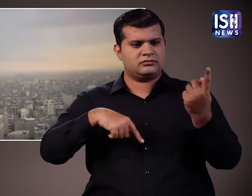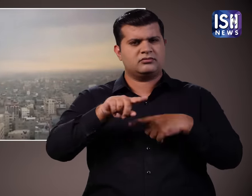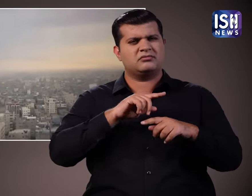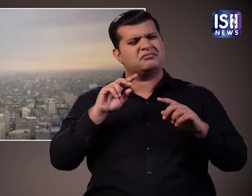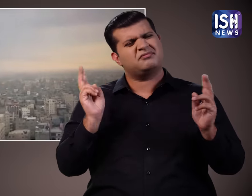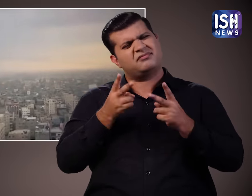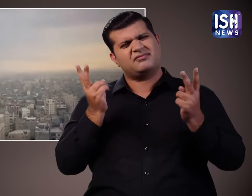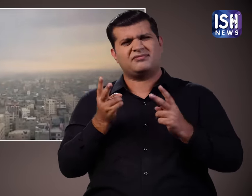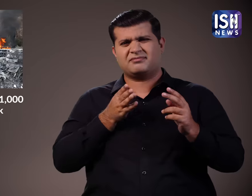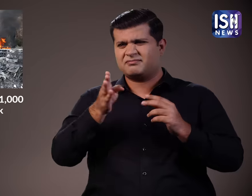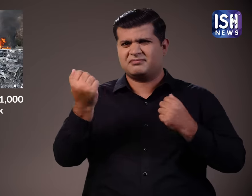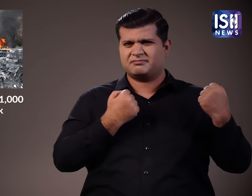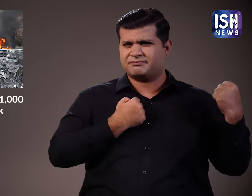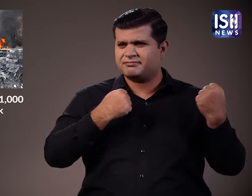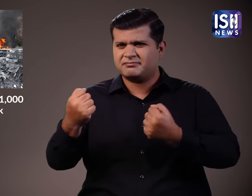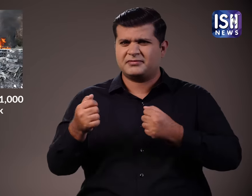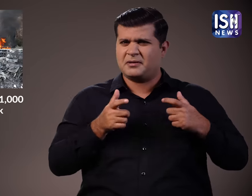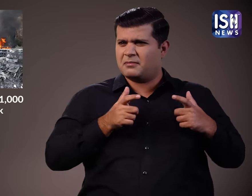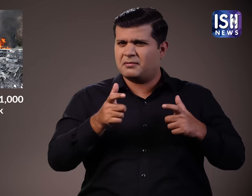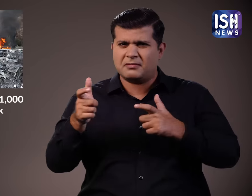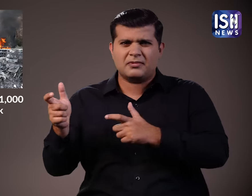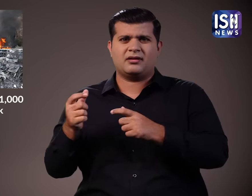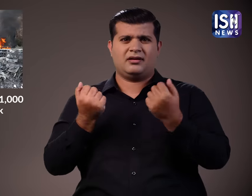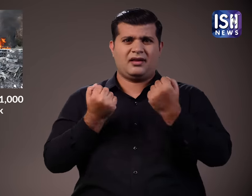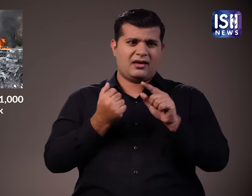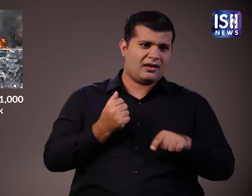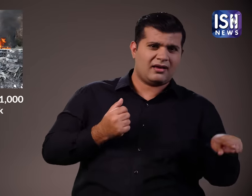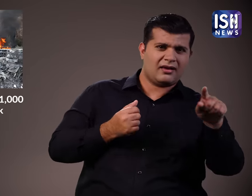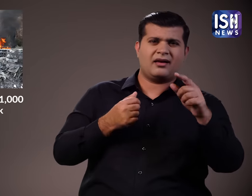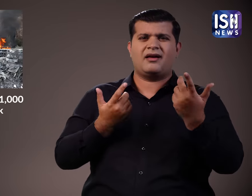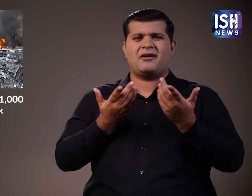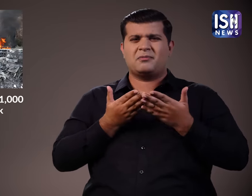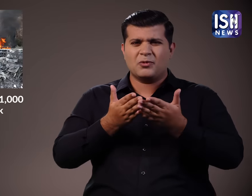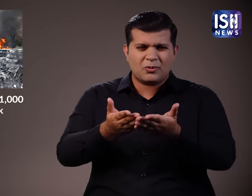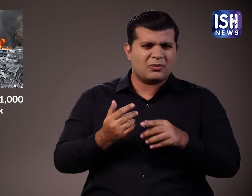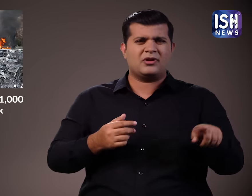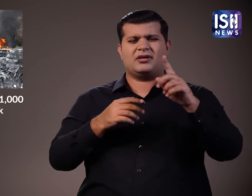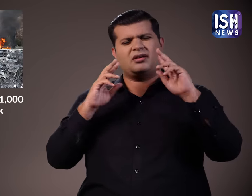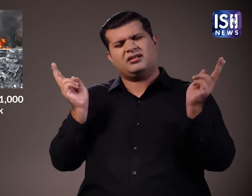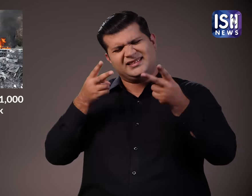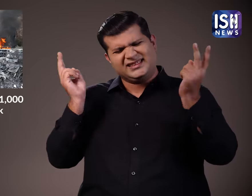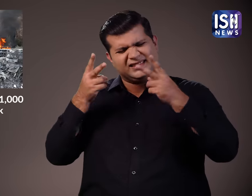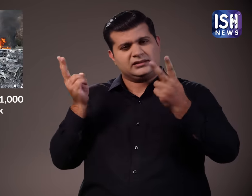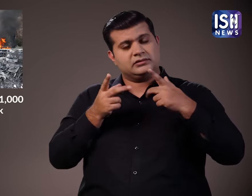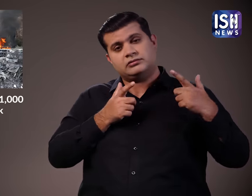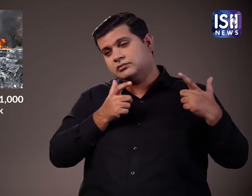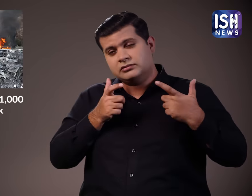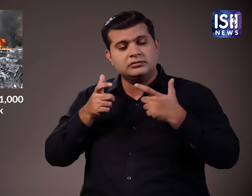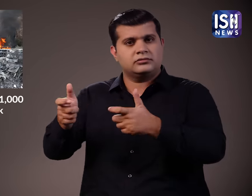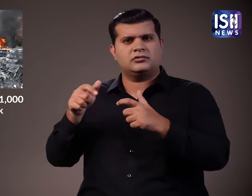हमास ने रोकेट दागे और जमीन और समुद्र के रास्ते ललाकों की एक लहर भेजी। जिन्होंने